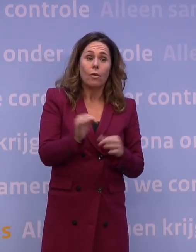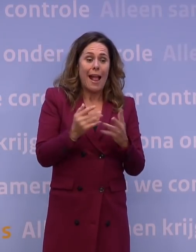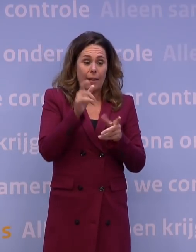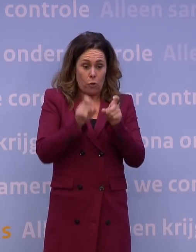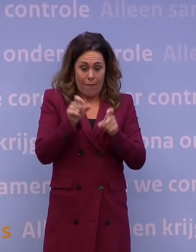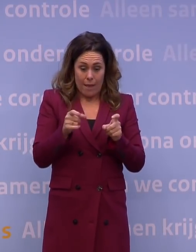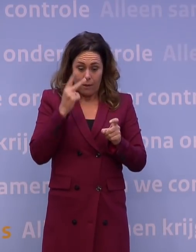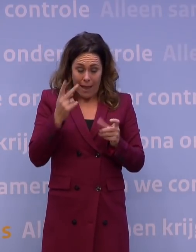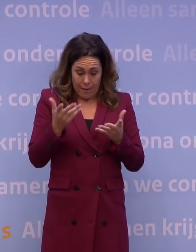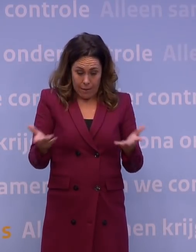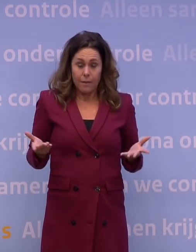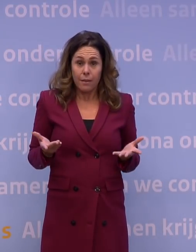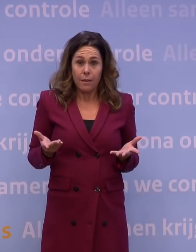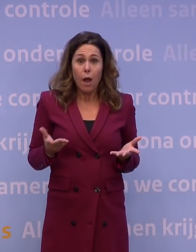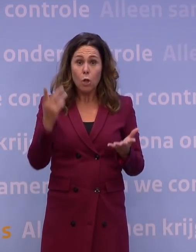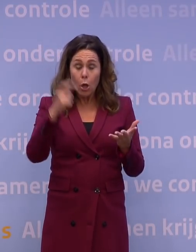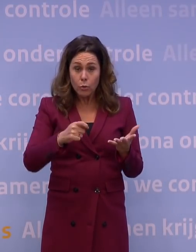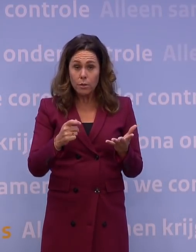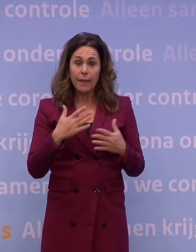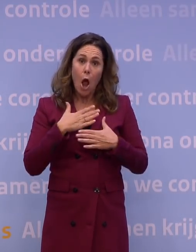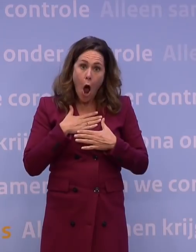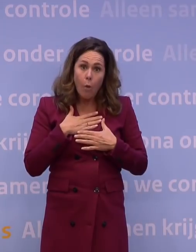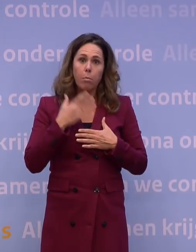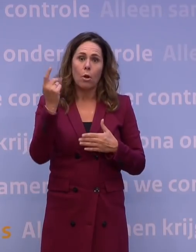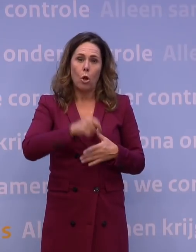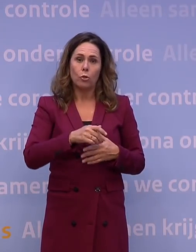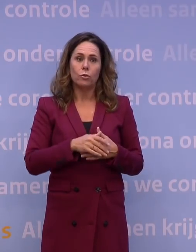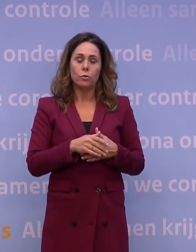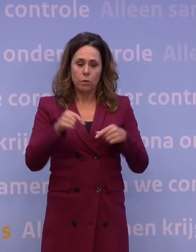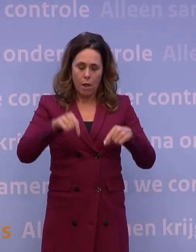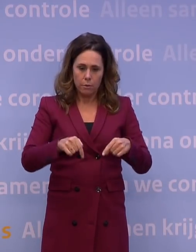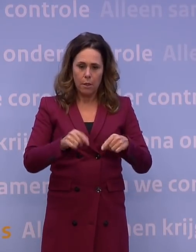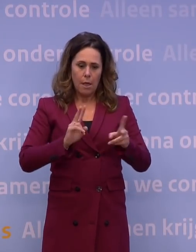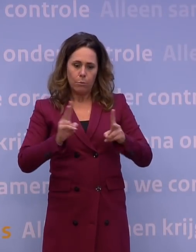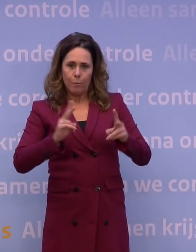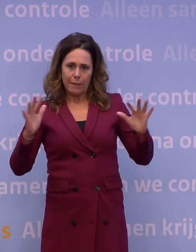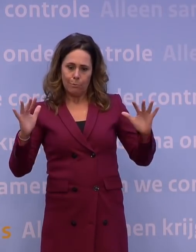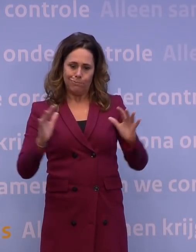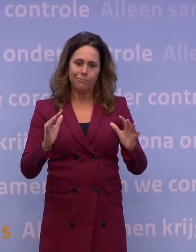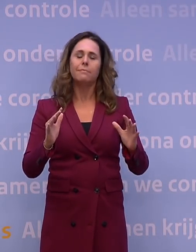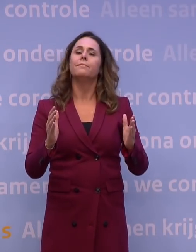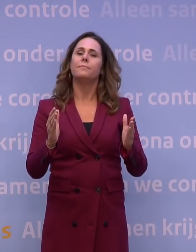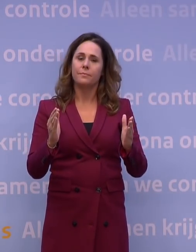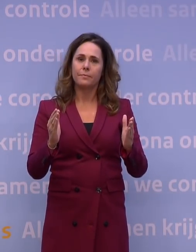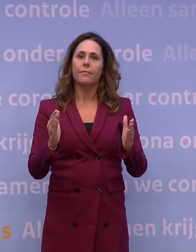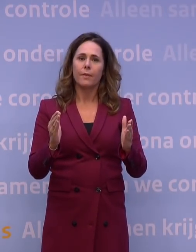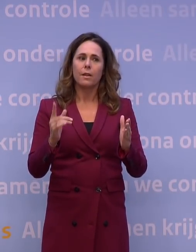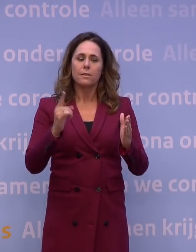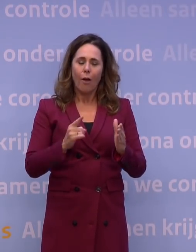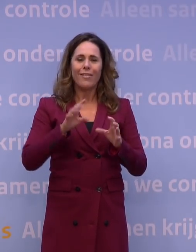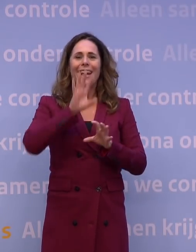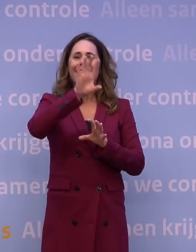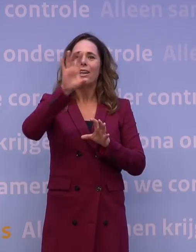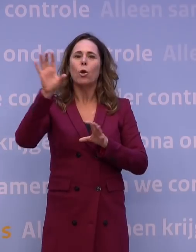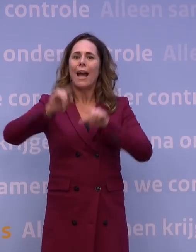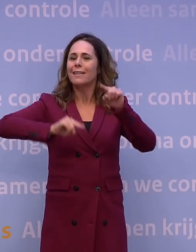aankijken. Als het lukt, en dat hoop ik van harte dat het lukt, dat we die golf weten te breken, dan kunnen we terug naar een regionale differentiatie. Als dat ons